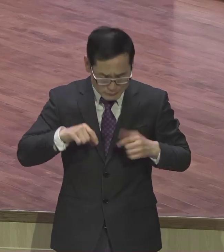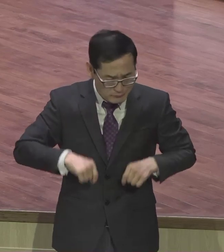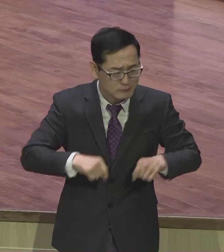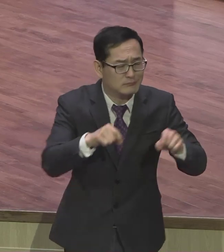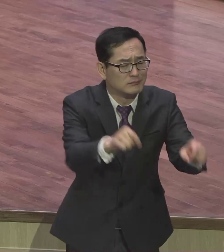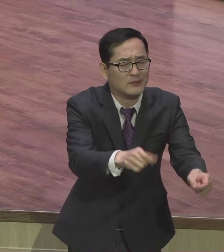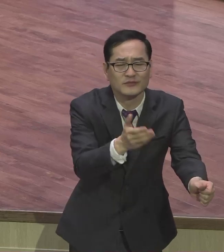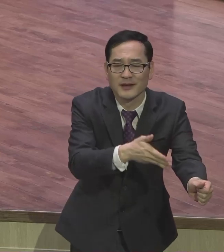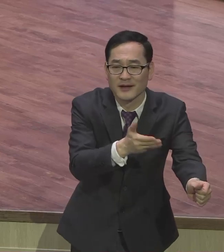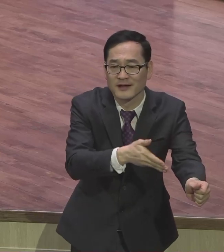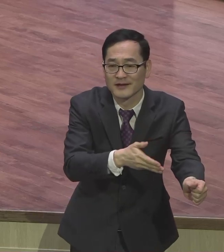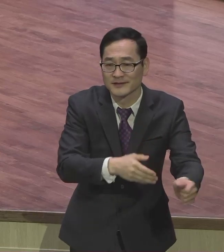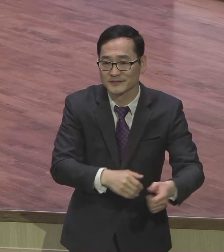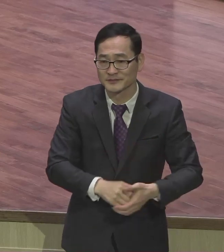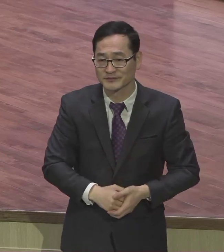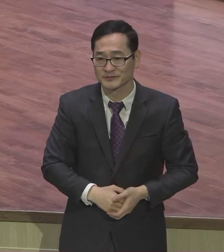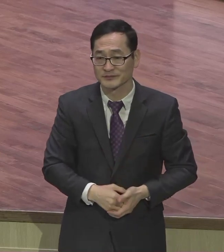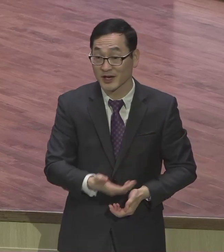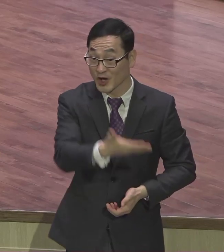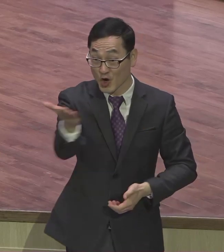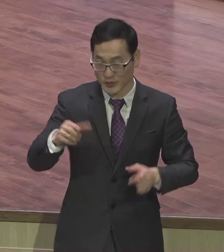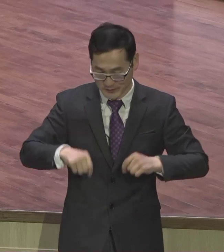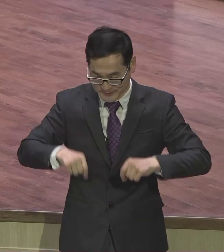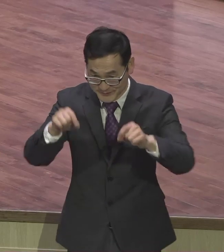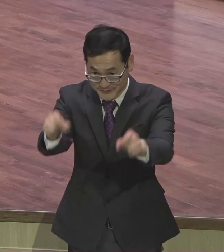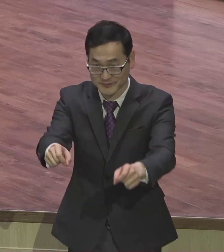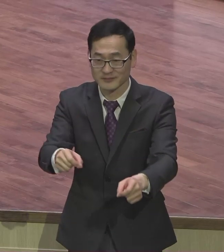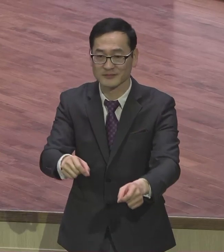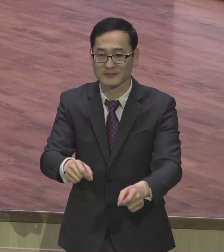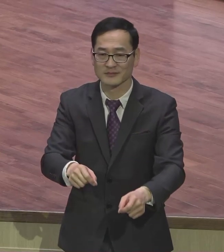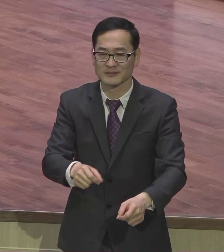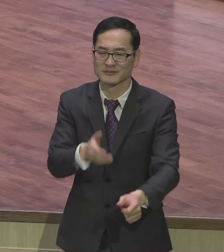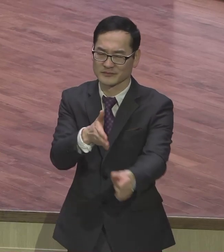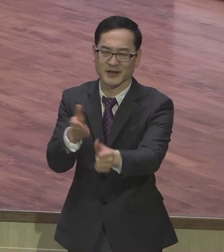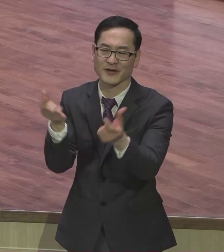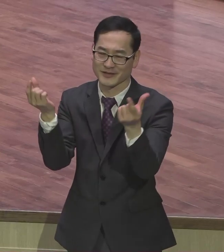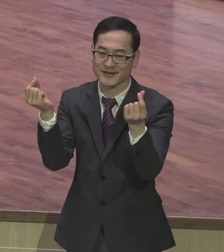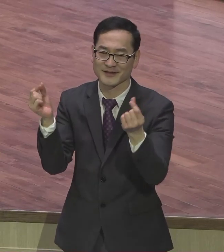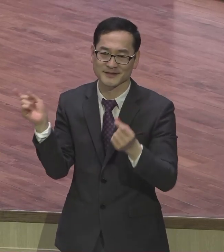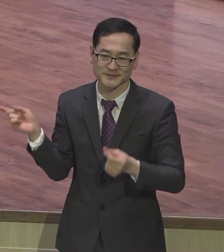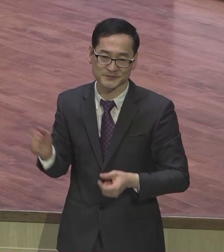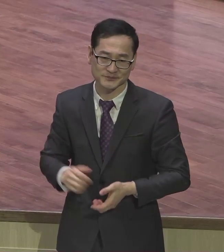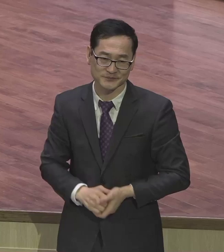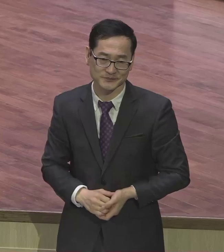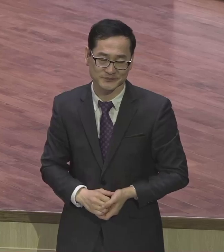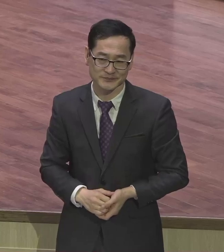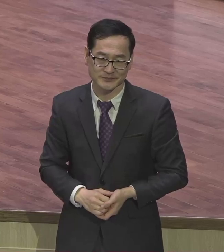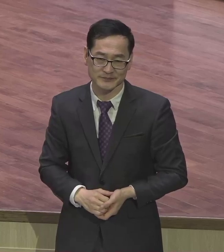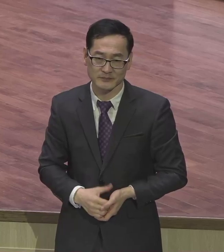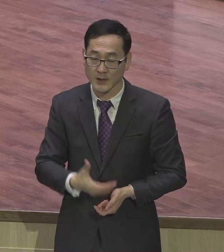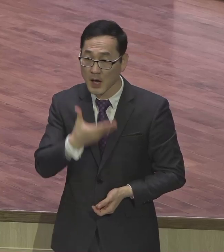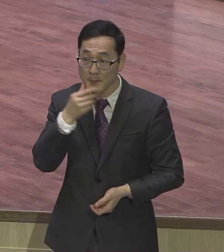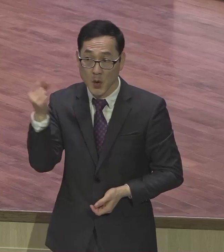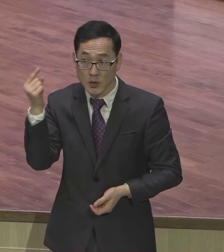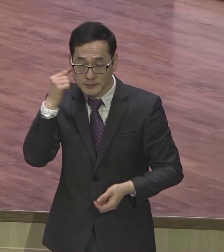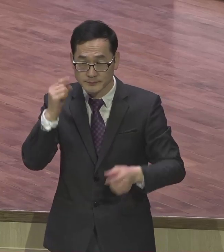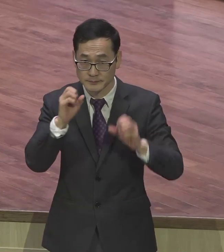있어요 우리도 그래 살아야 돼요 복음 전파에 진전이 되는 삶 자체가 사도